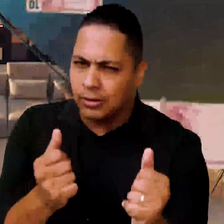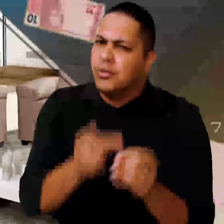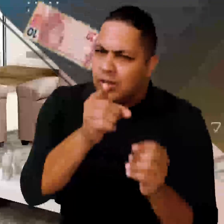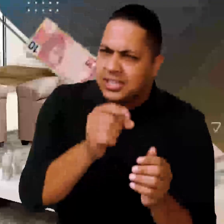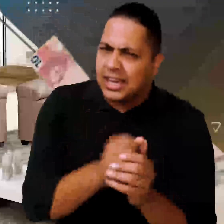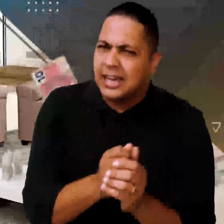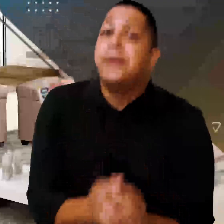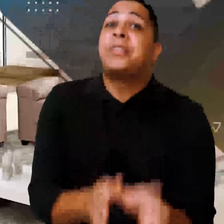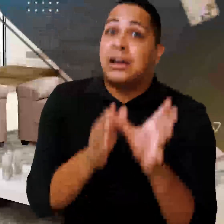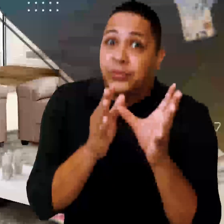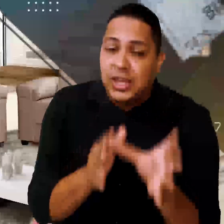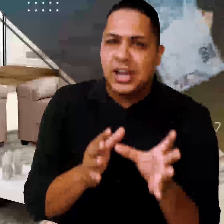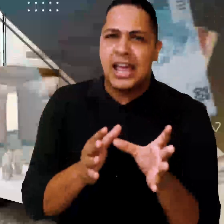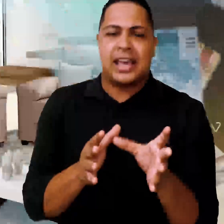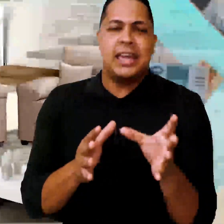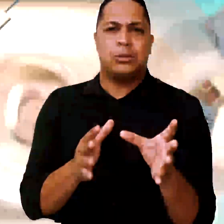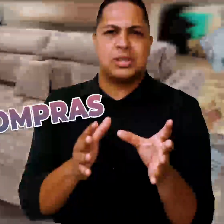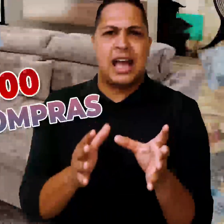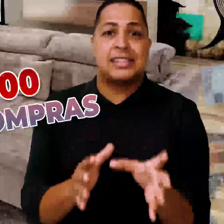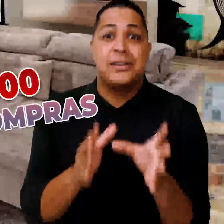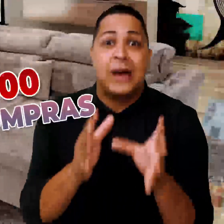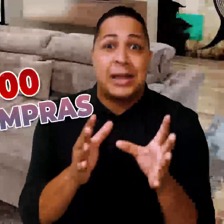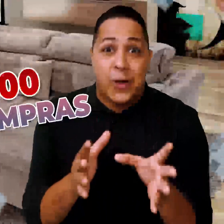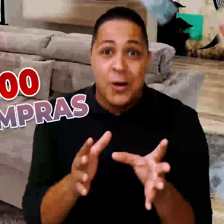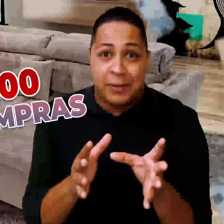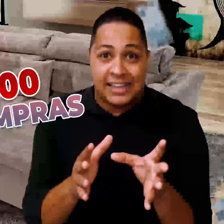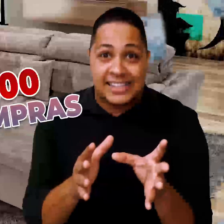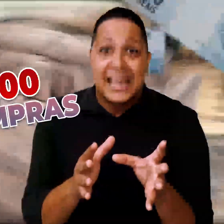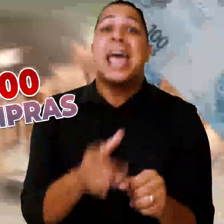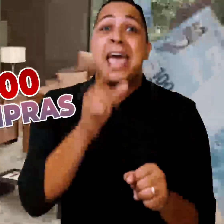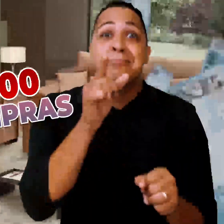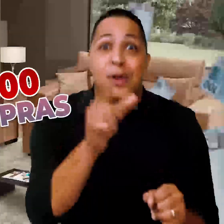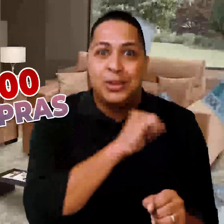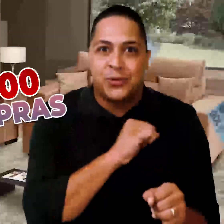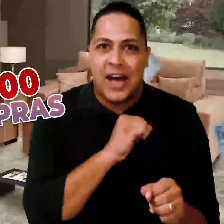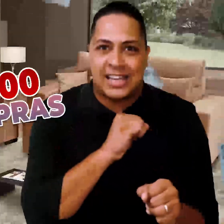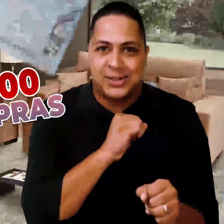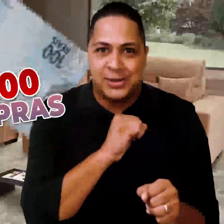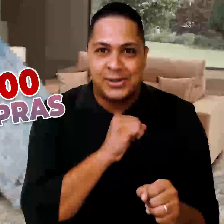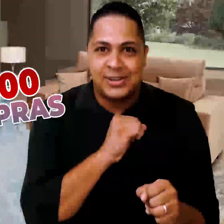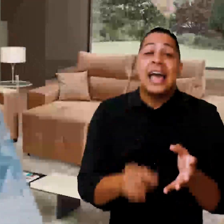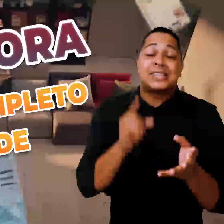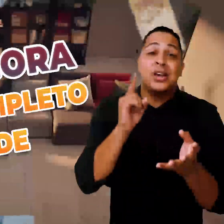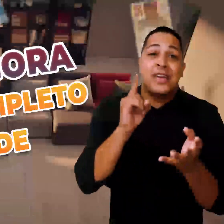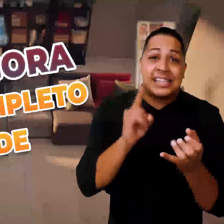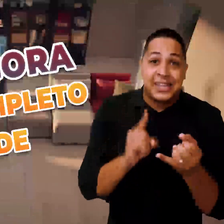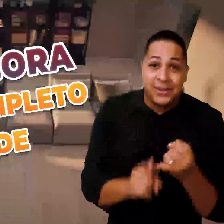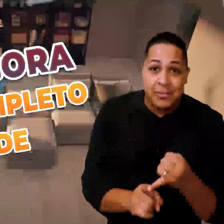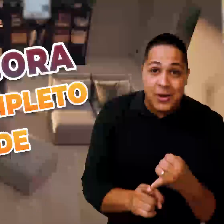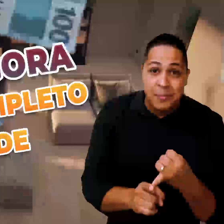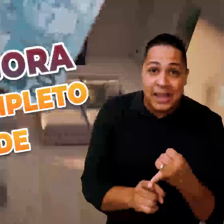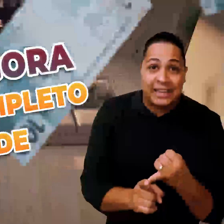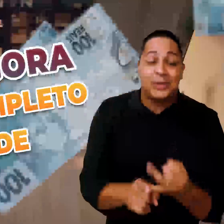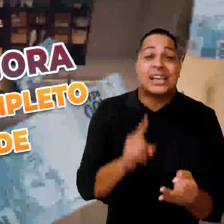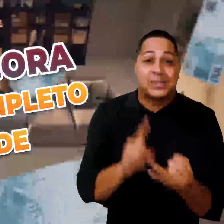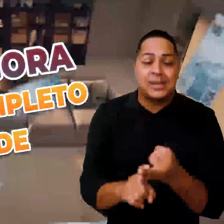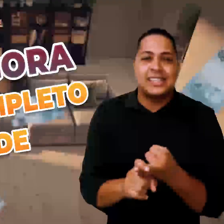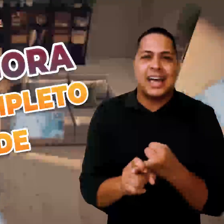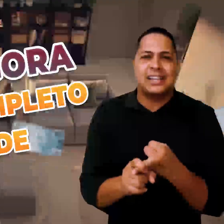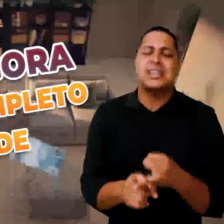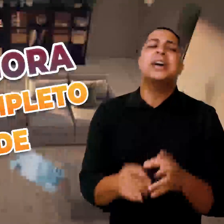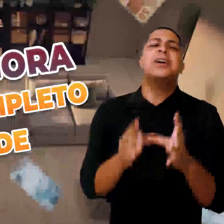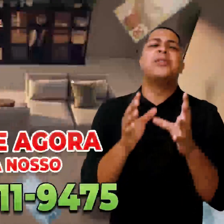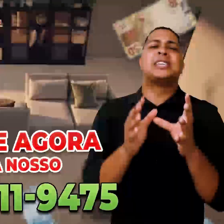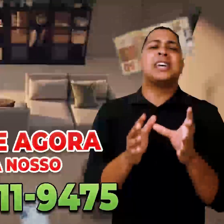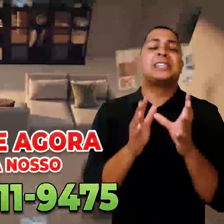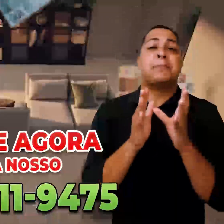Vem aqui comigo. Você está a fim de ganhar 500 reais em vale-compras? É muito fácil. É só enviar seu nome completo e a sua